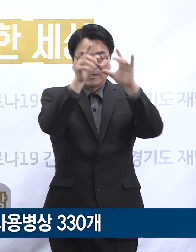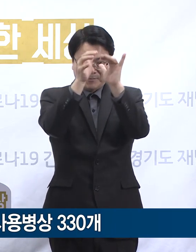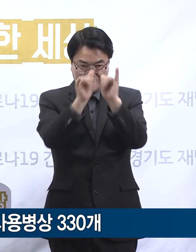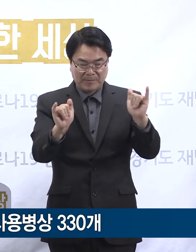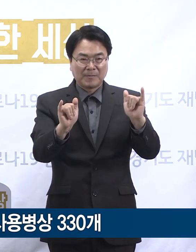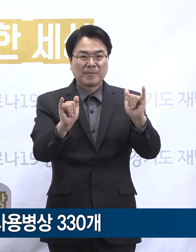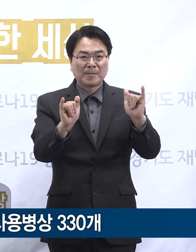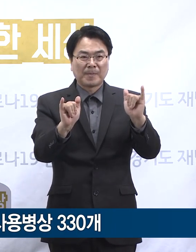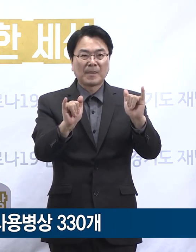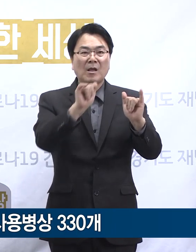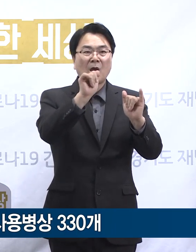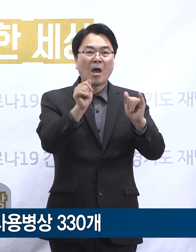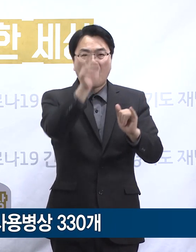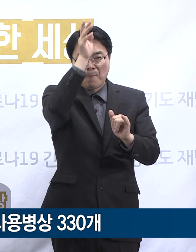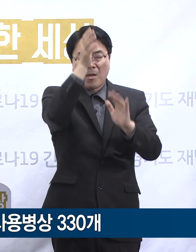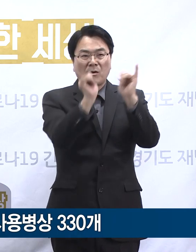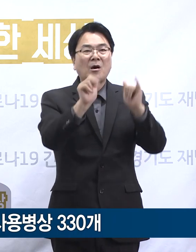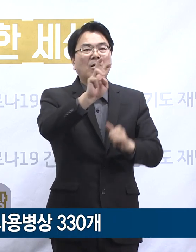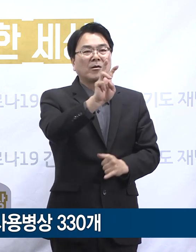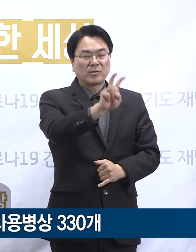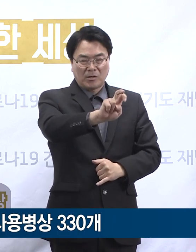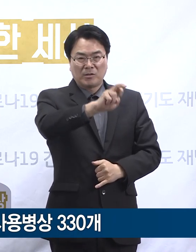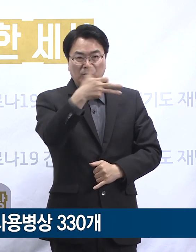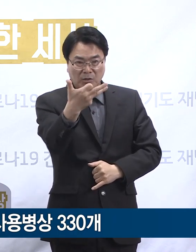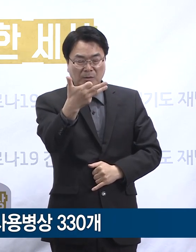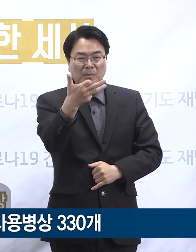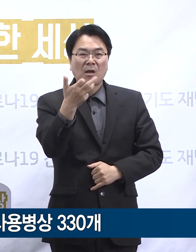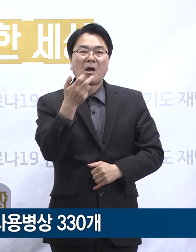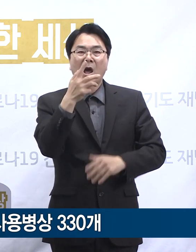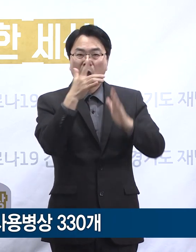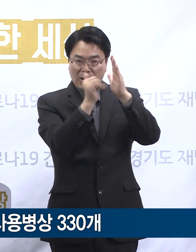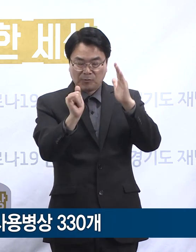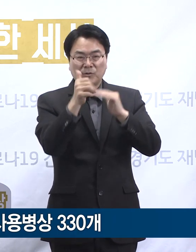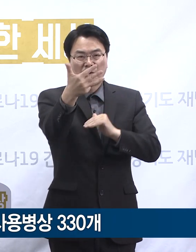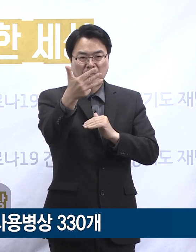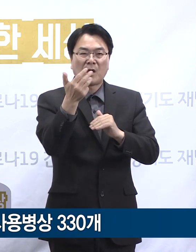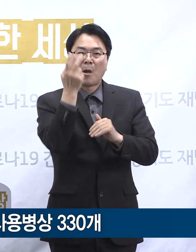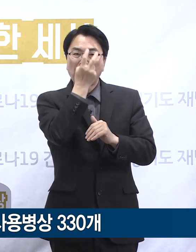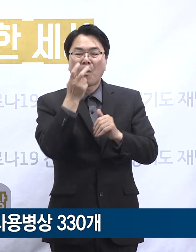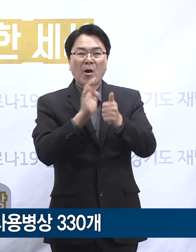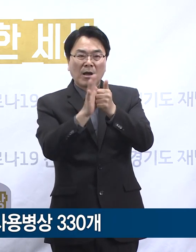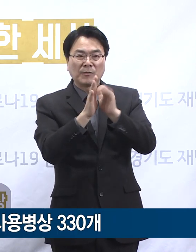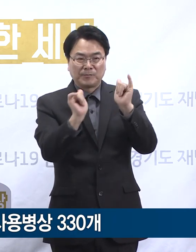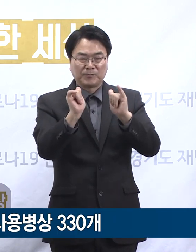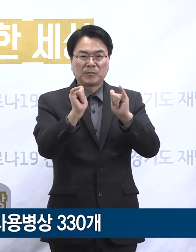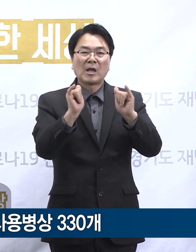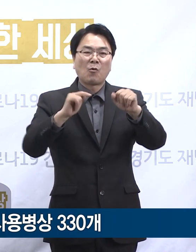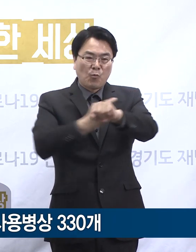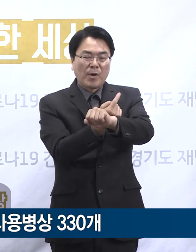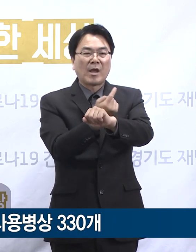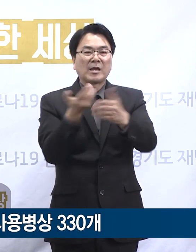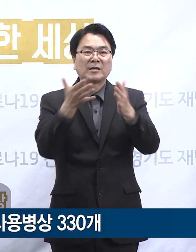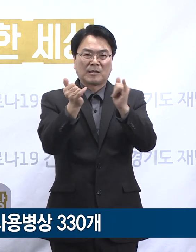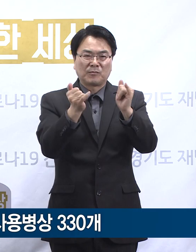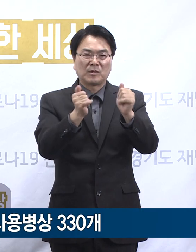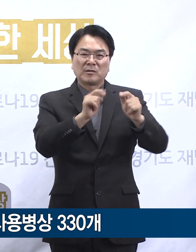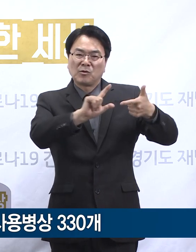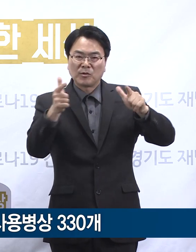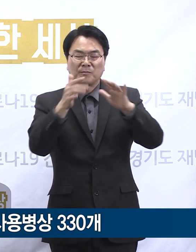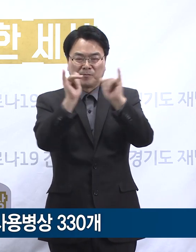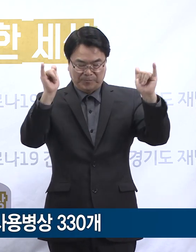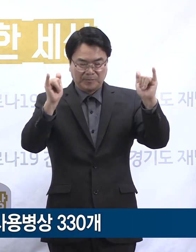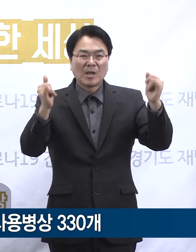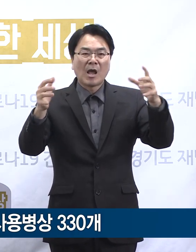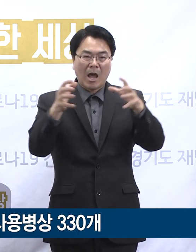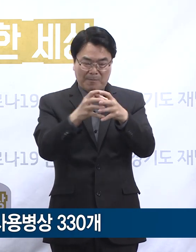환자가 18명, 의료진 3명, 보호자 8명, 간병인 7명, 직원 2명입니다. 의정부